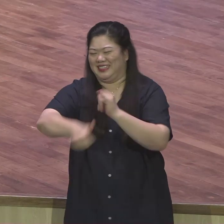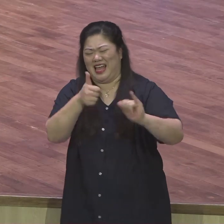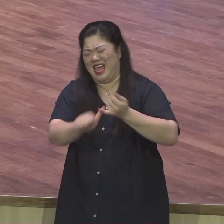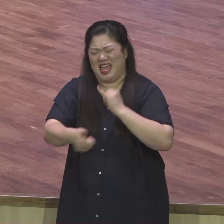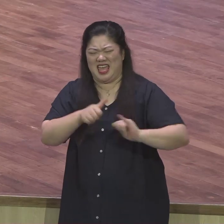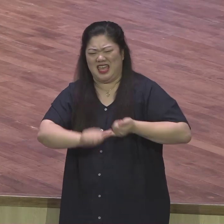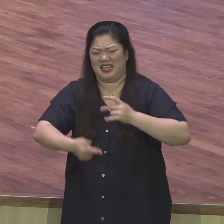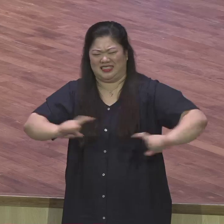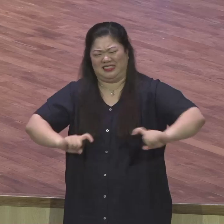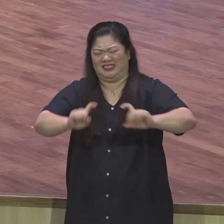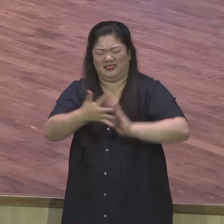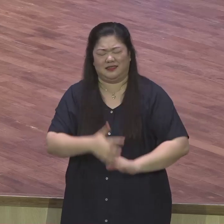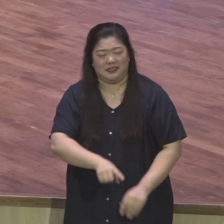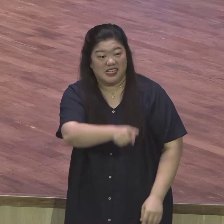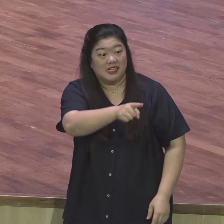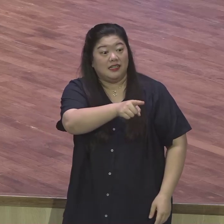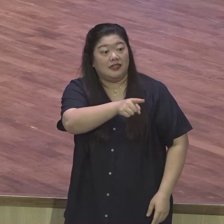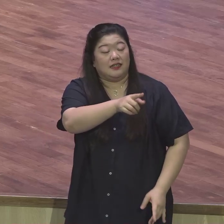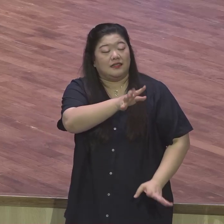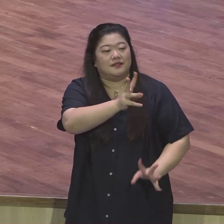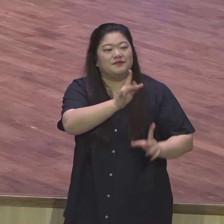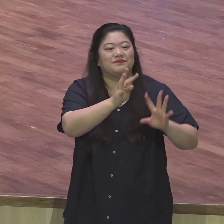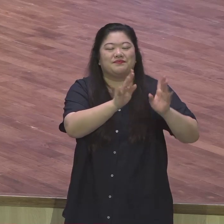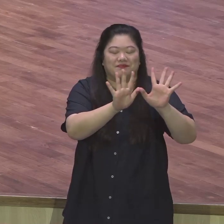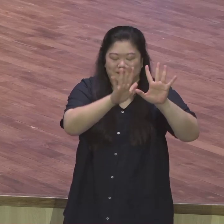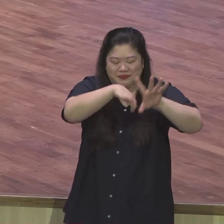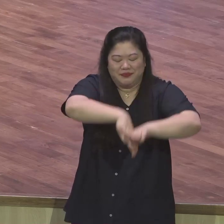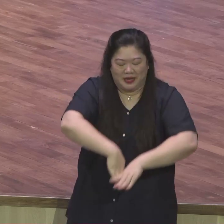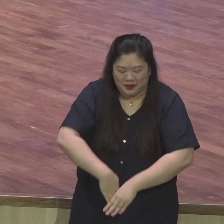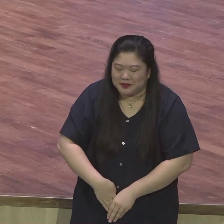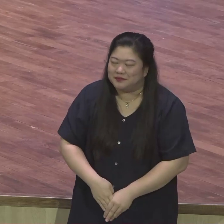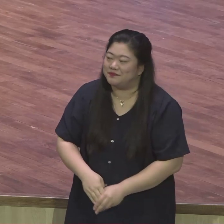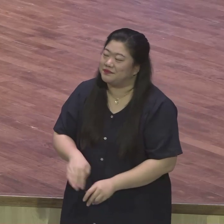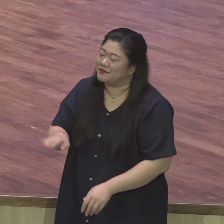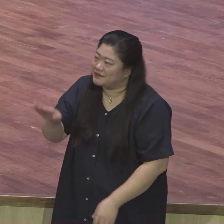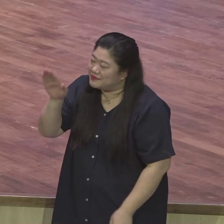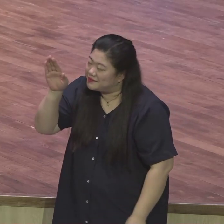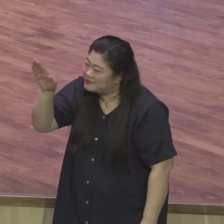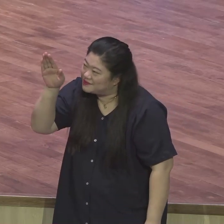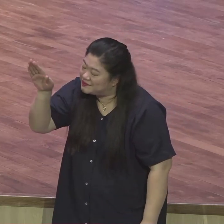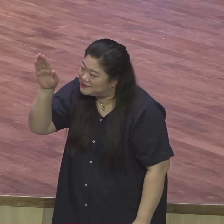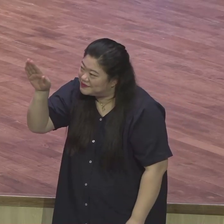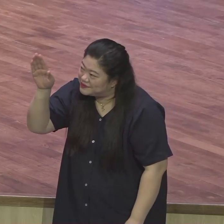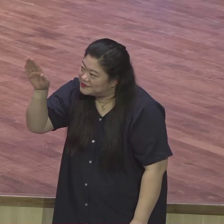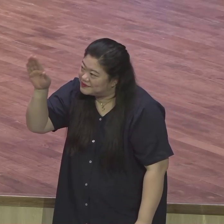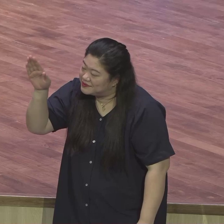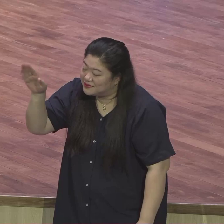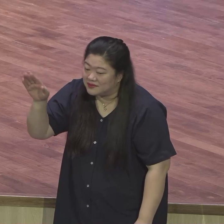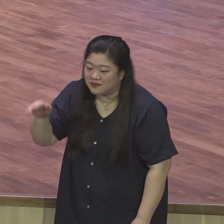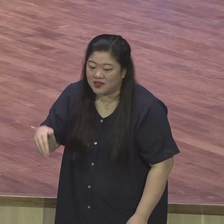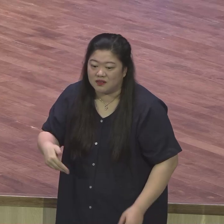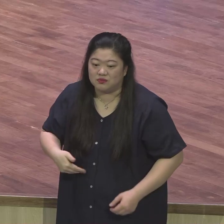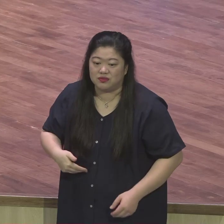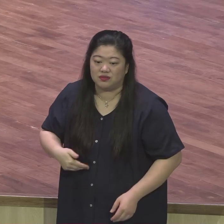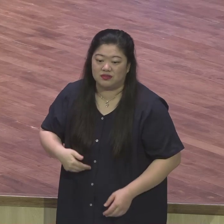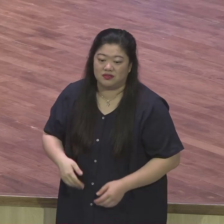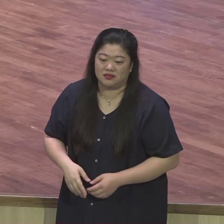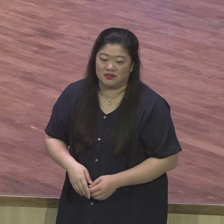순간에 허감이 쫙 물러가. 아멘 그러니까 이 모든 일이 뭐요? 하나님의